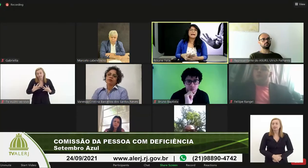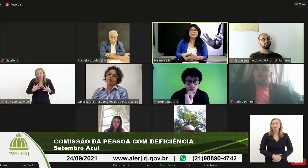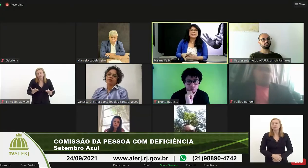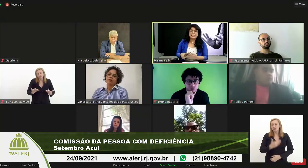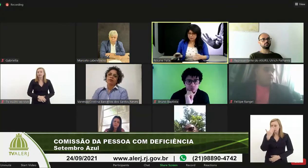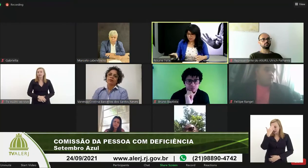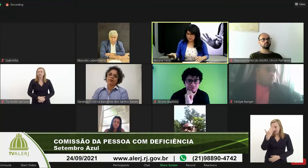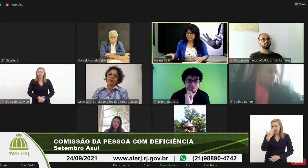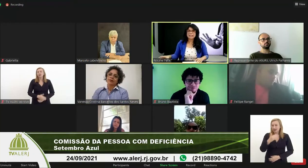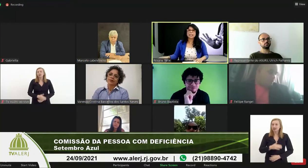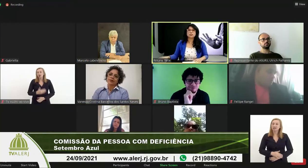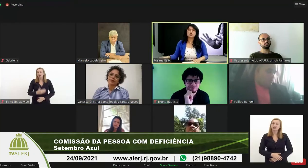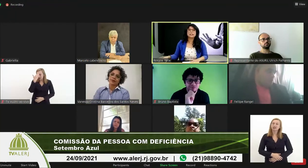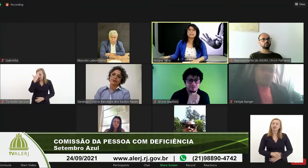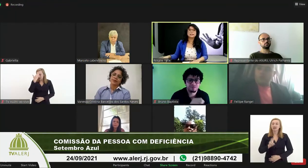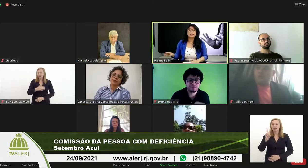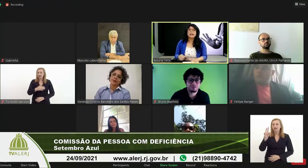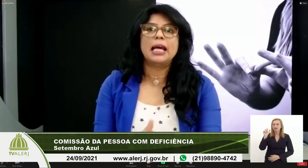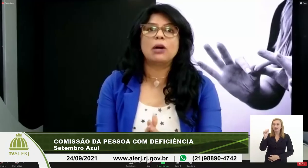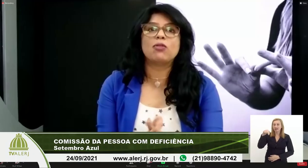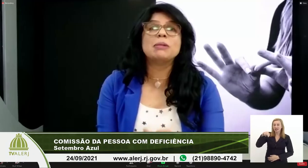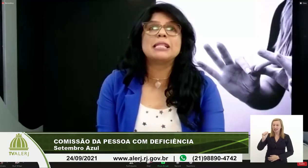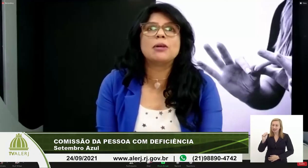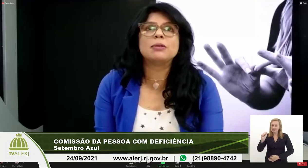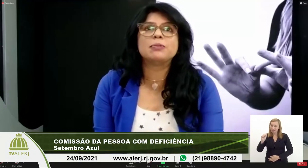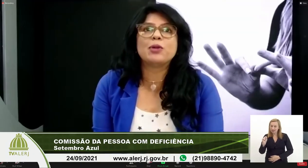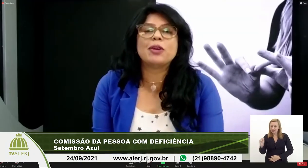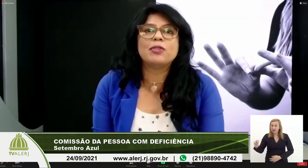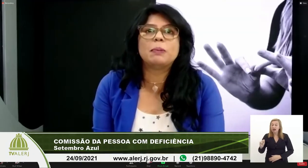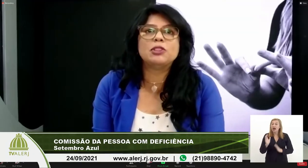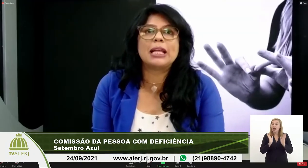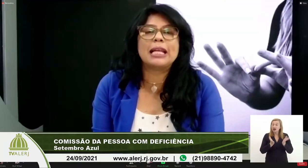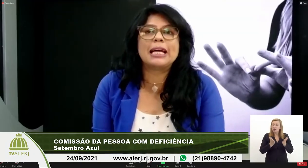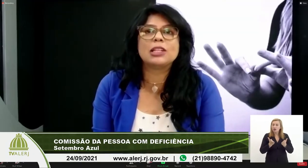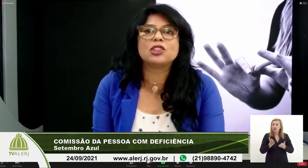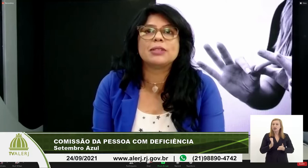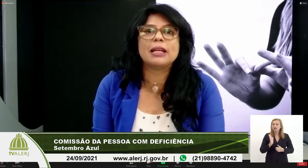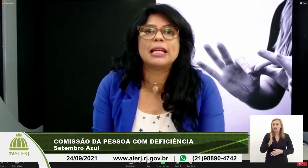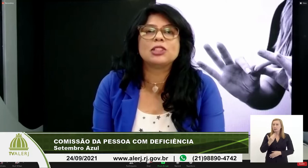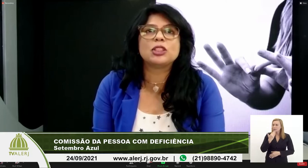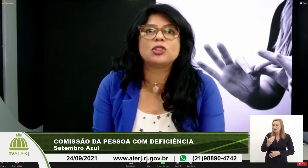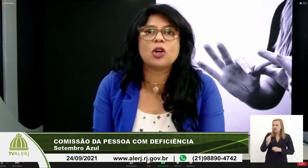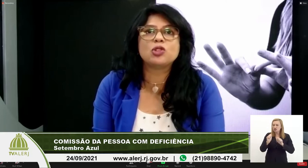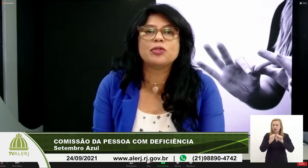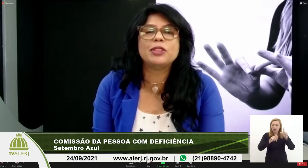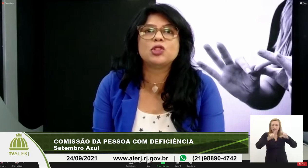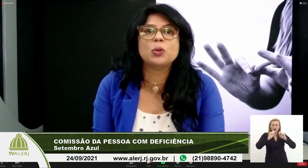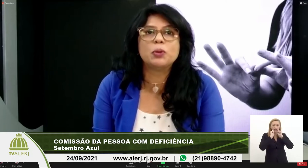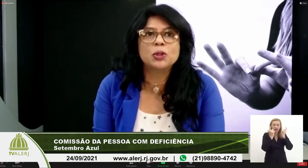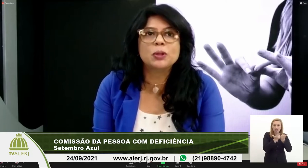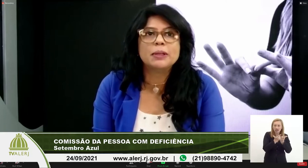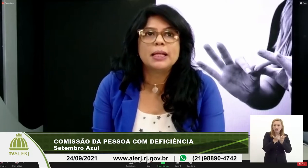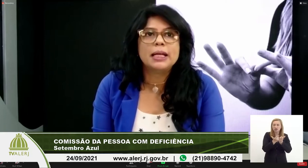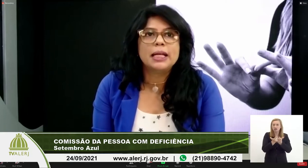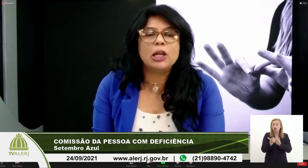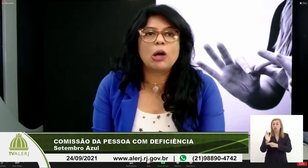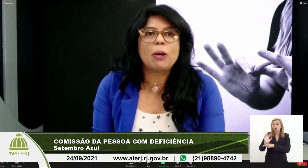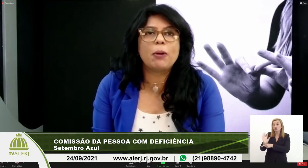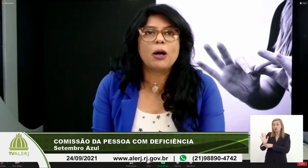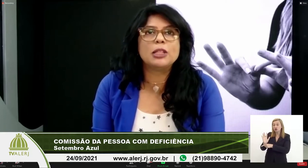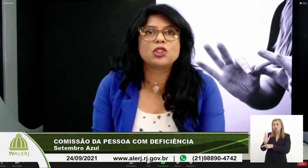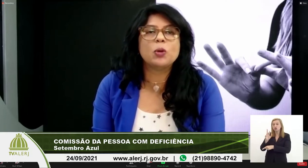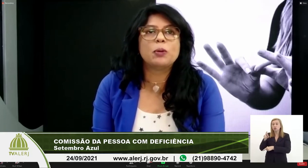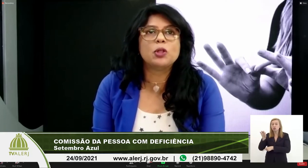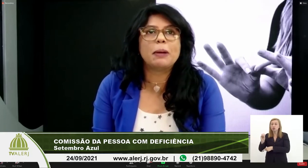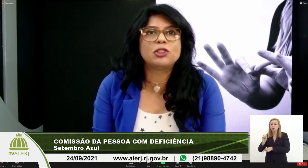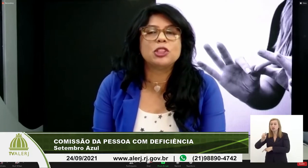obrigada querida Vanessa Cristina vamos então por favor pedir alergia teve alergia que solte o vídeo do Bruno e logo